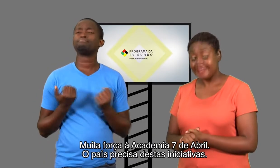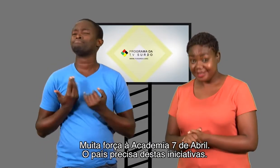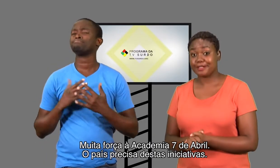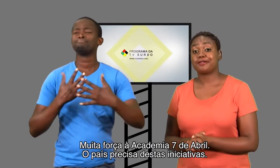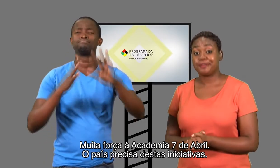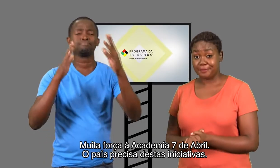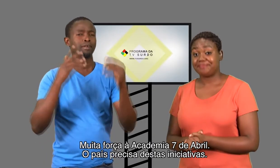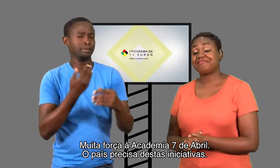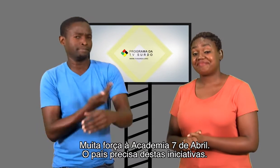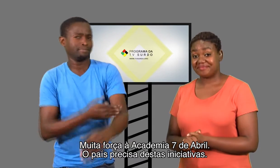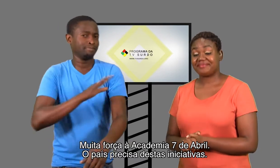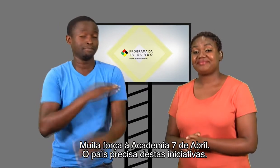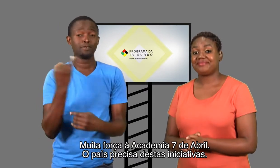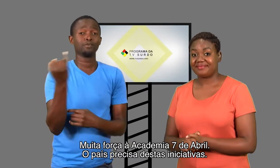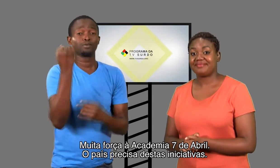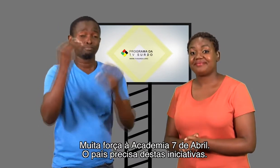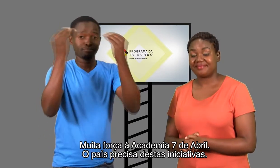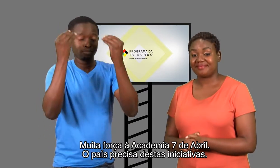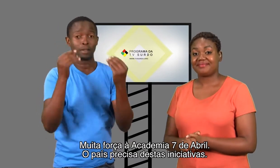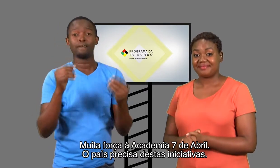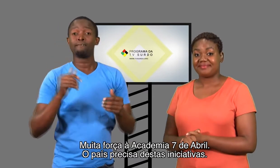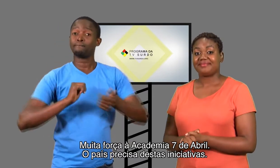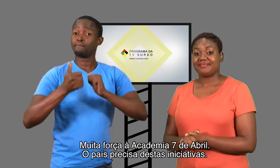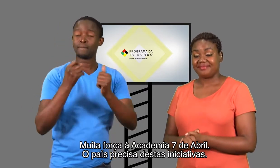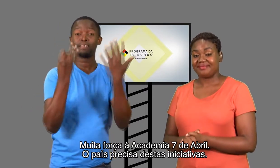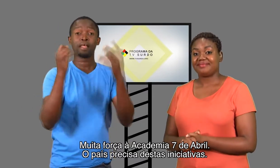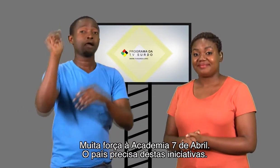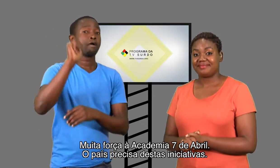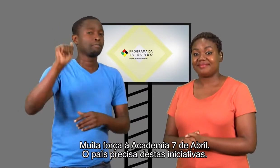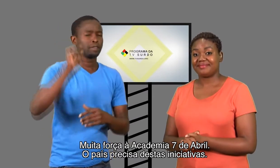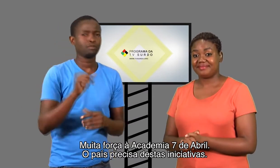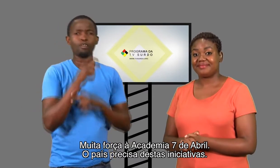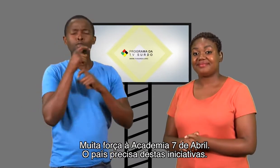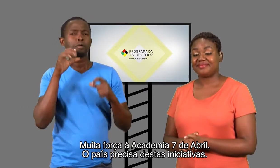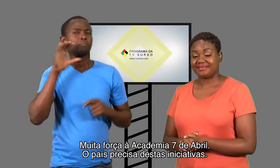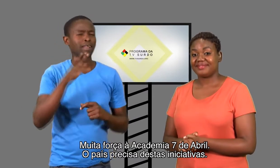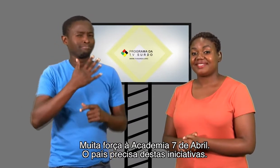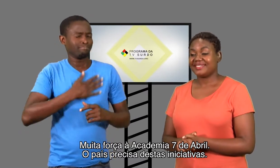Muita força a academia 7 de Abril. O país precisa destas iniciativas.